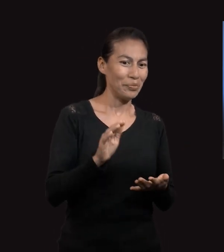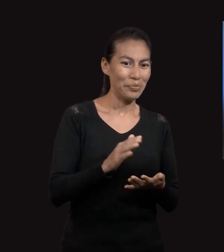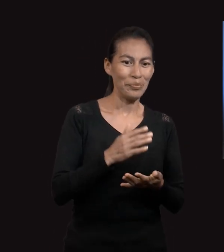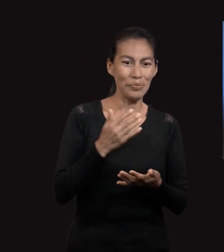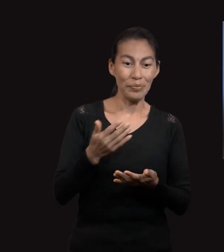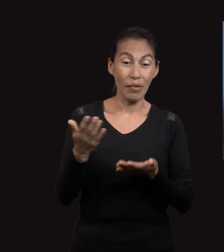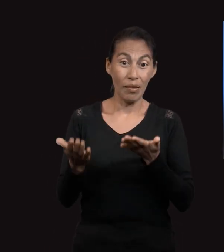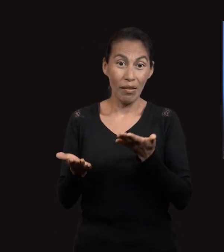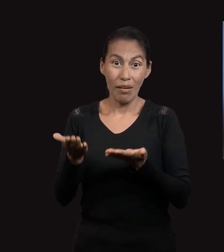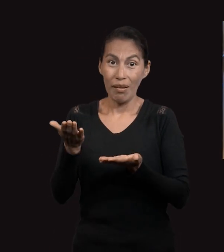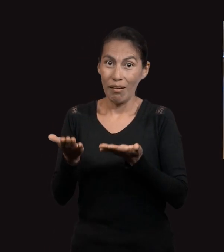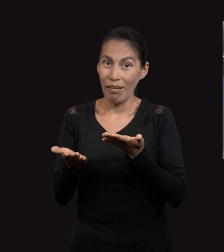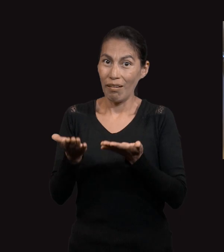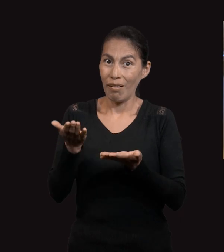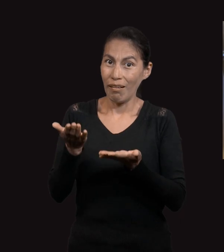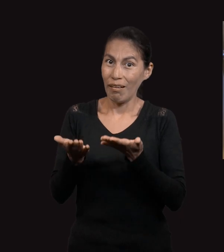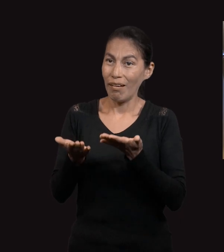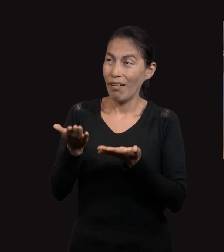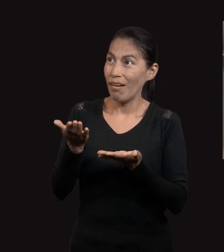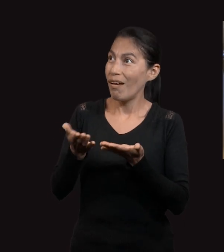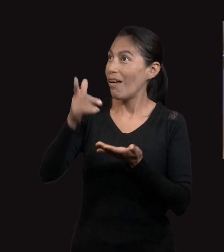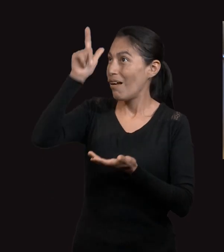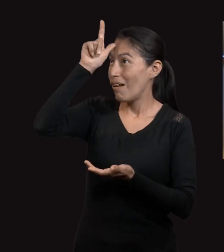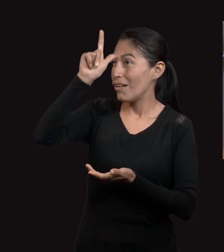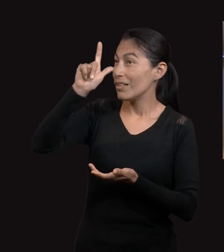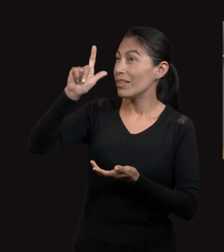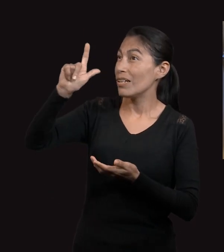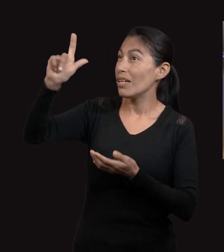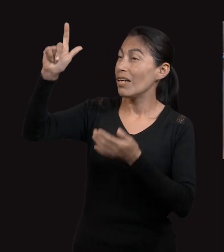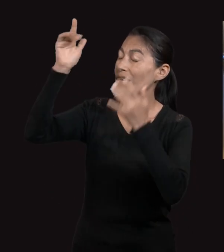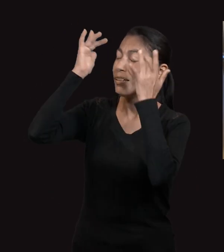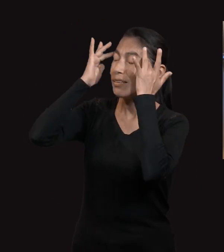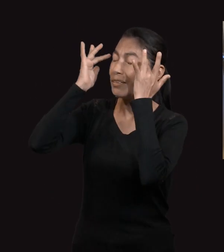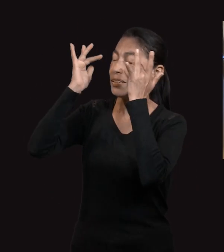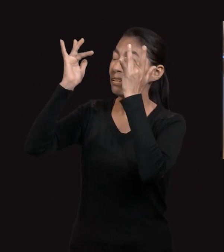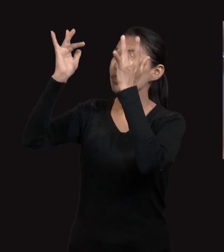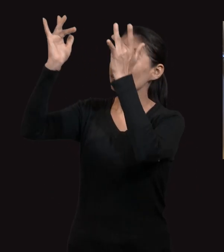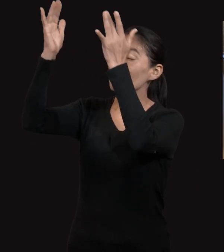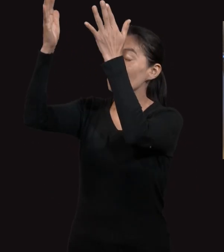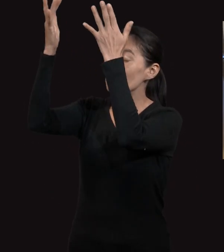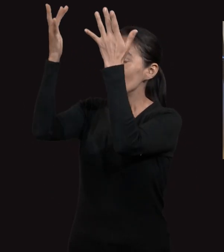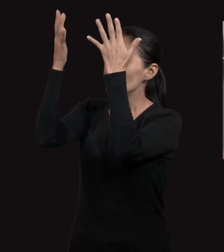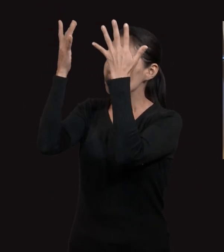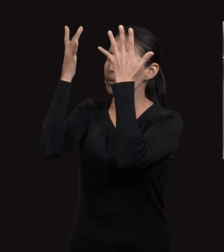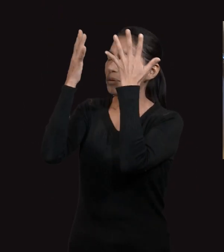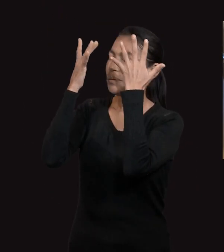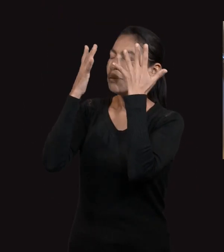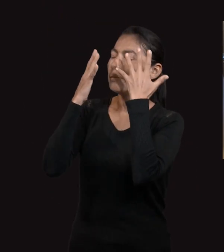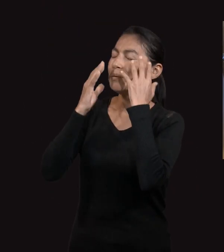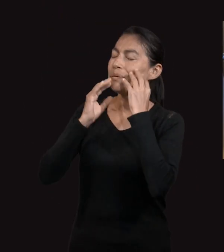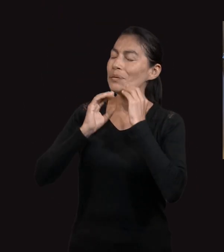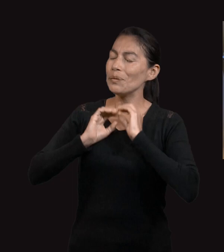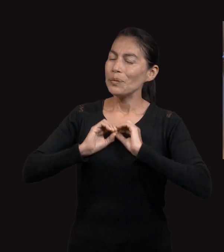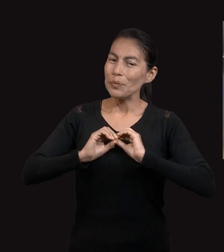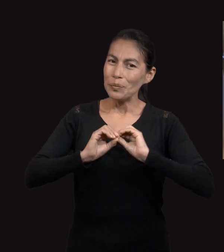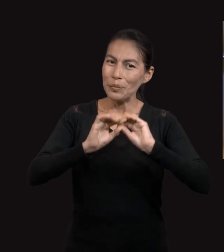Con aceite mi lámpara brilla